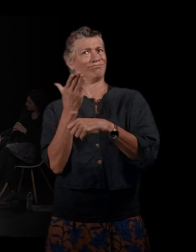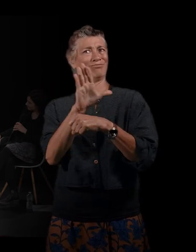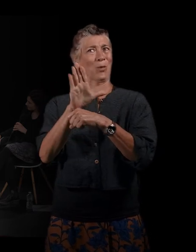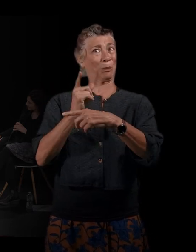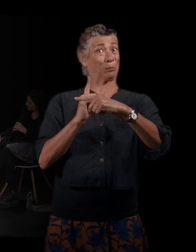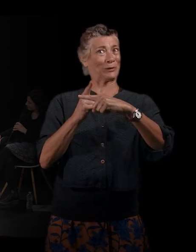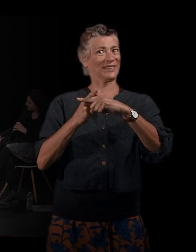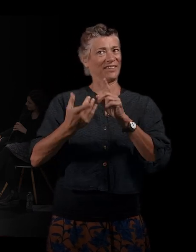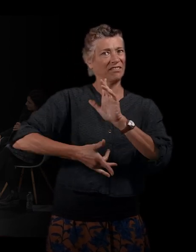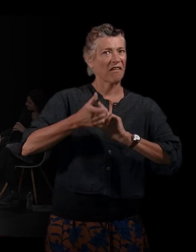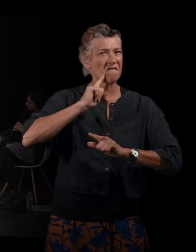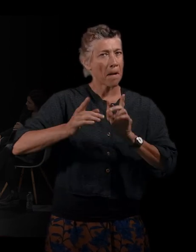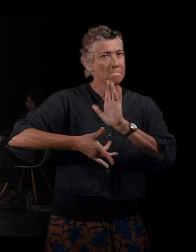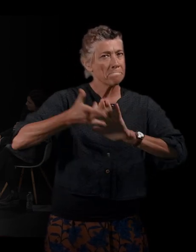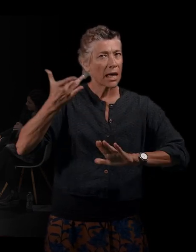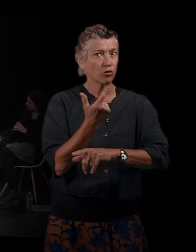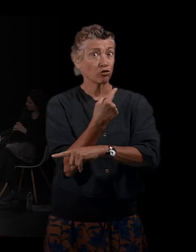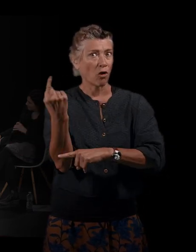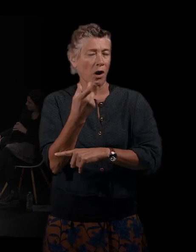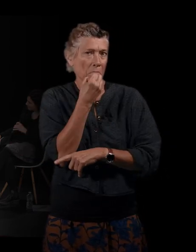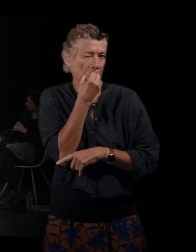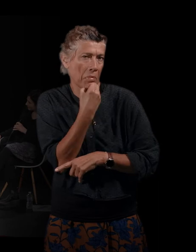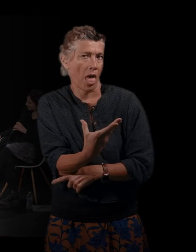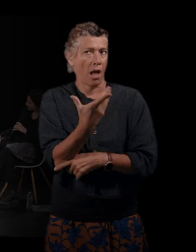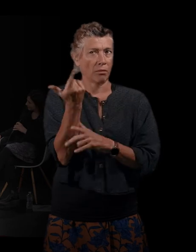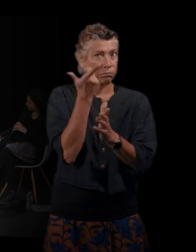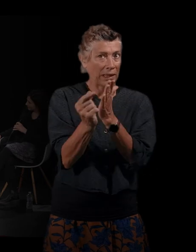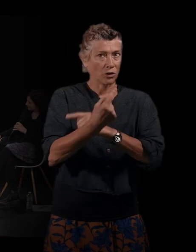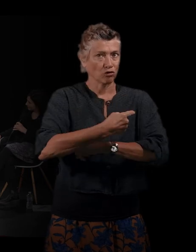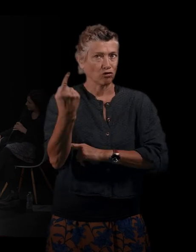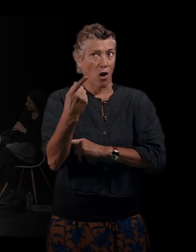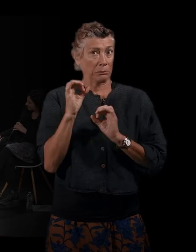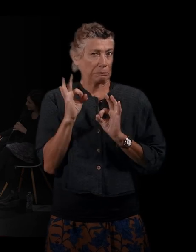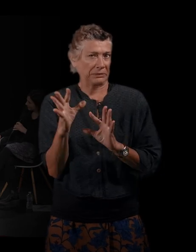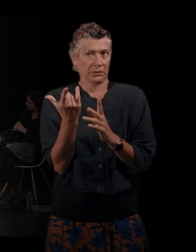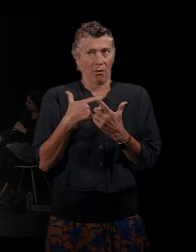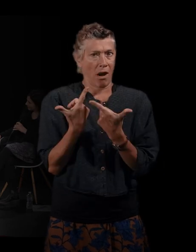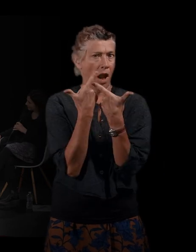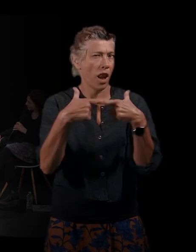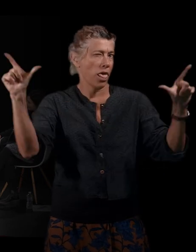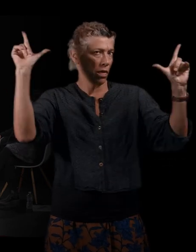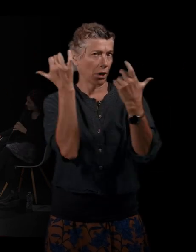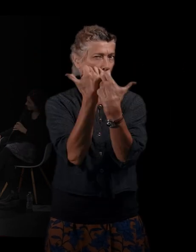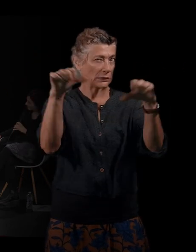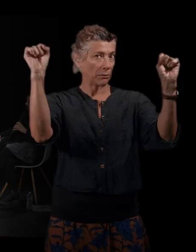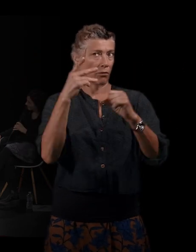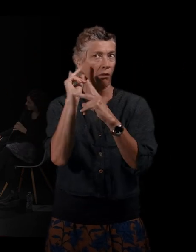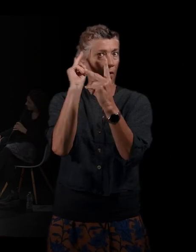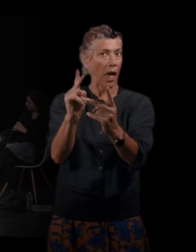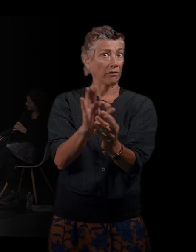Partir seule serait le signe d'un élan émancipateur. Au pays de destination, les migrantes autonomes symboliseraient la réussite de l